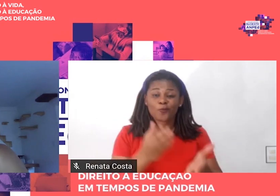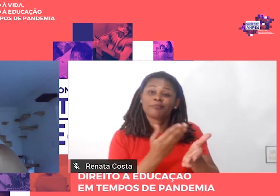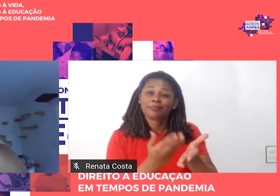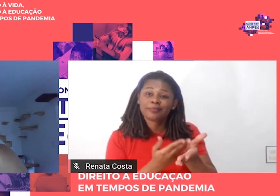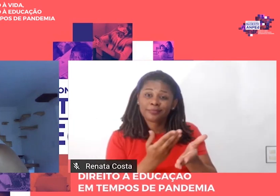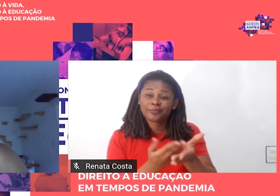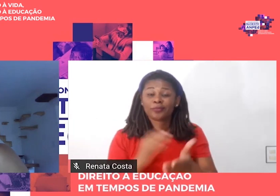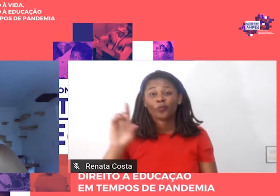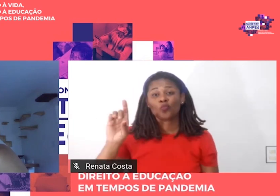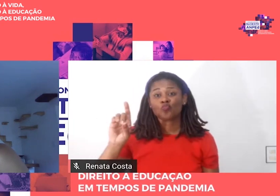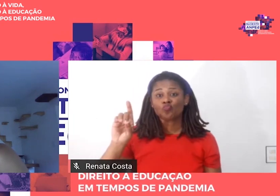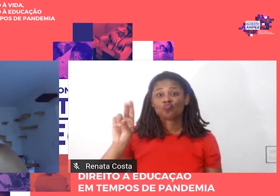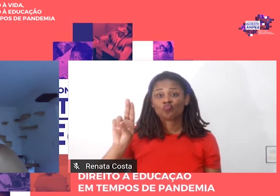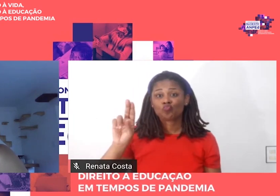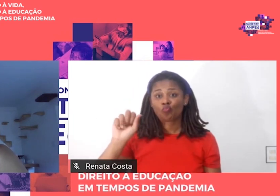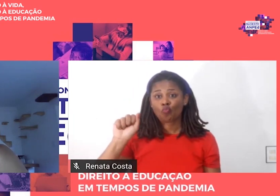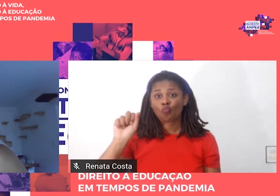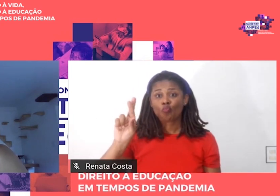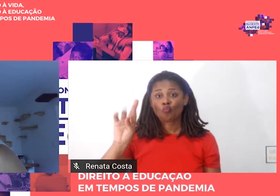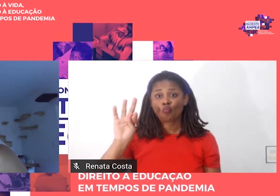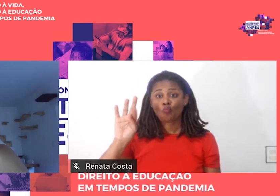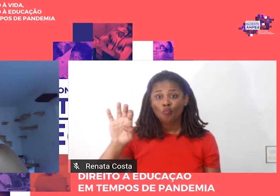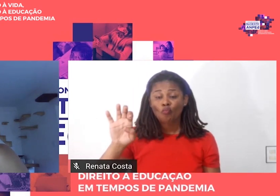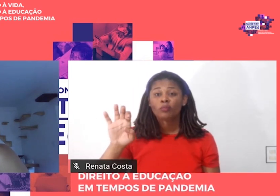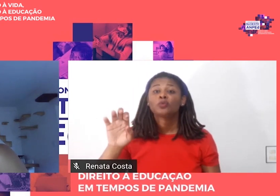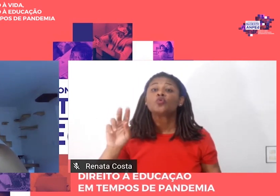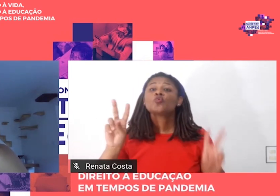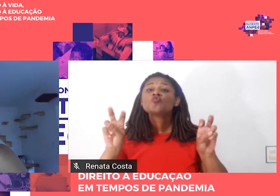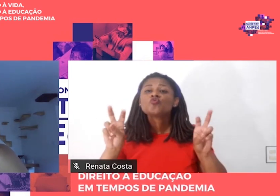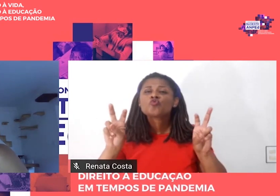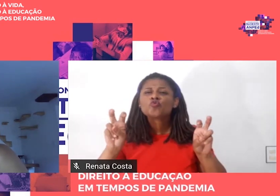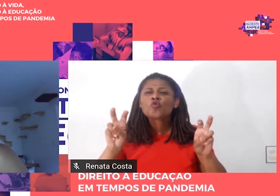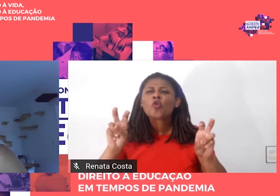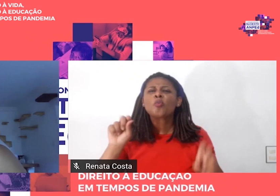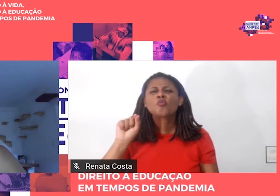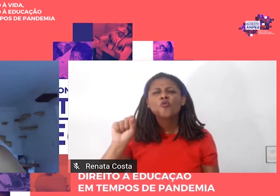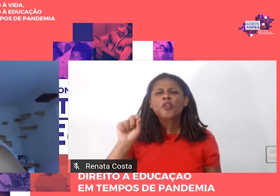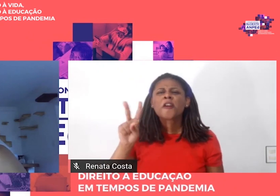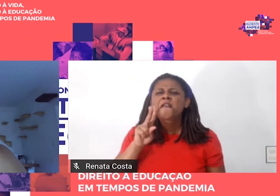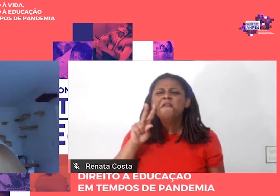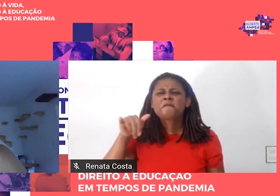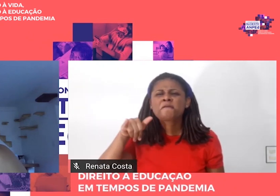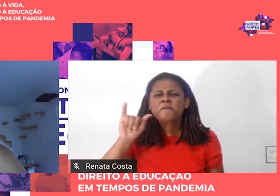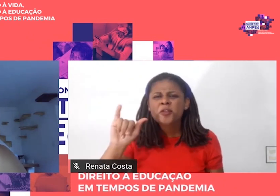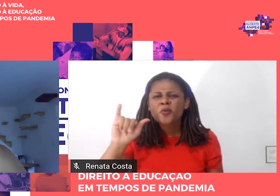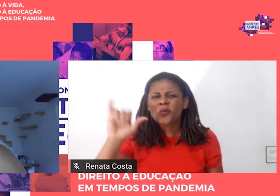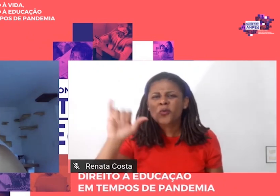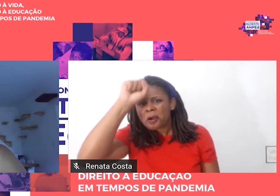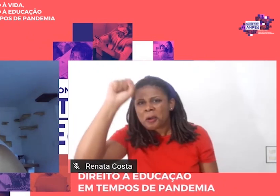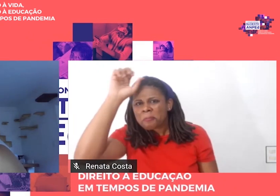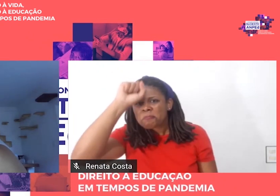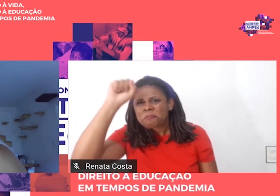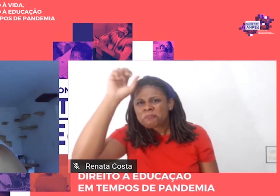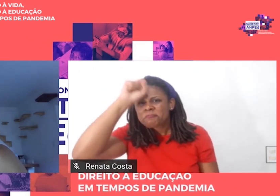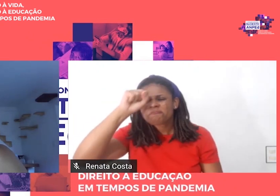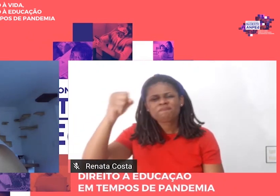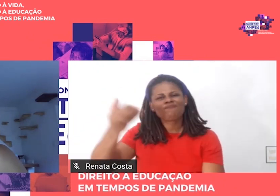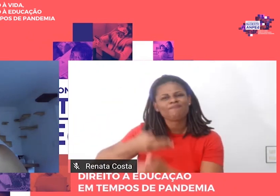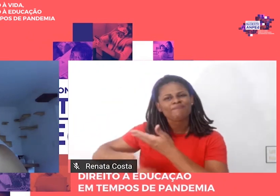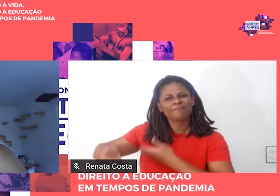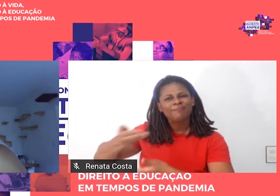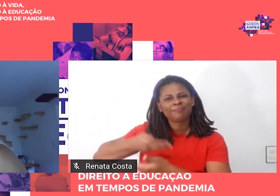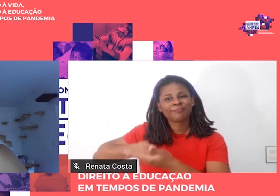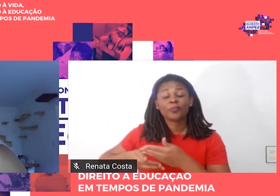intitulado Vygotsky e Aprender a Aprender, crítica às apropriações neoliberais e pós